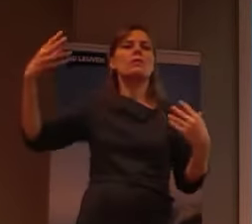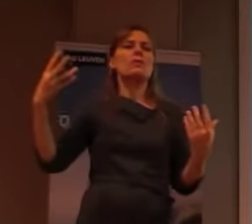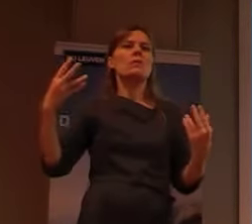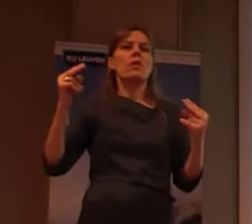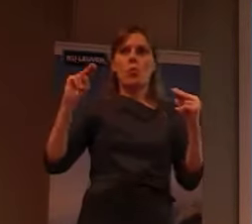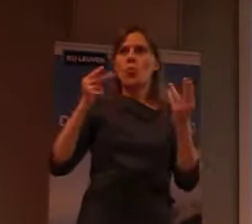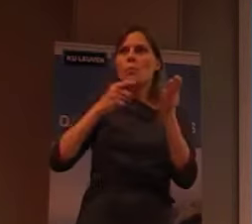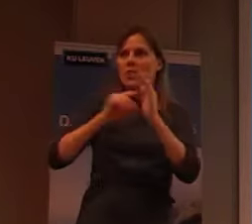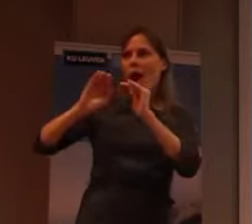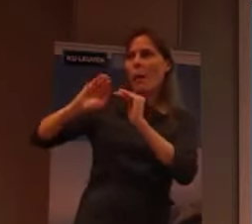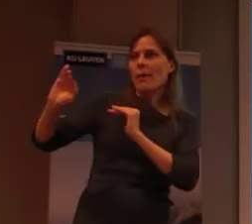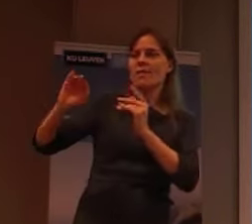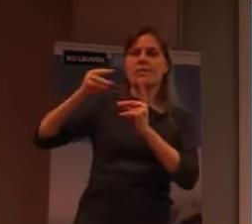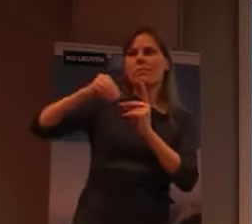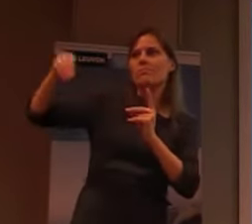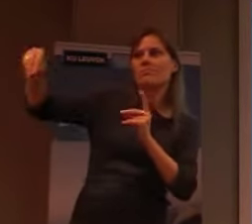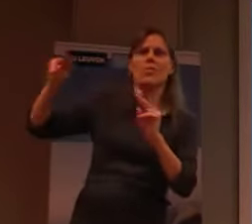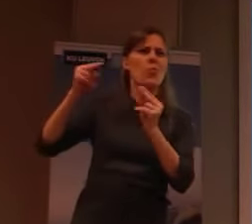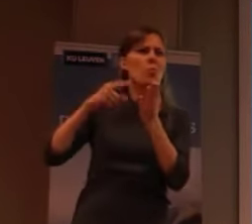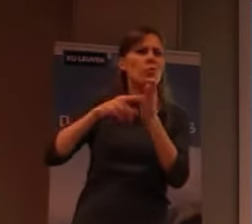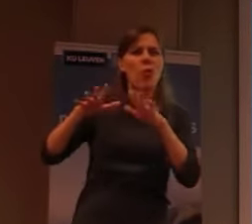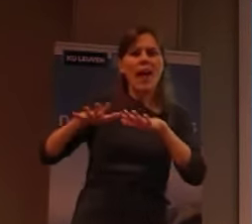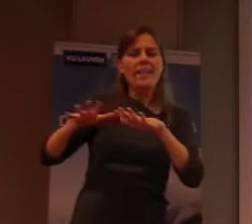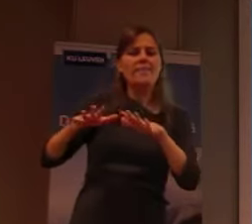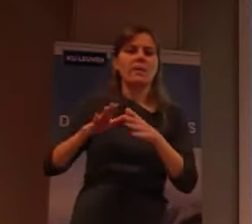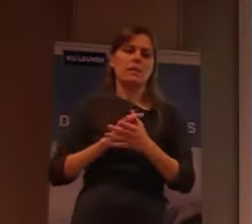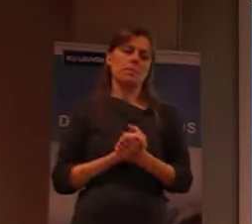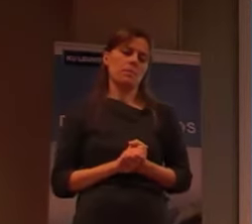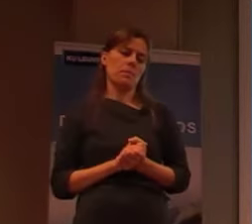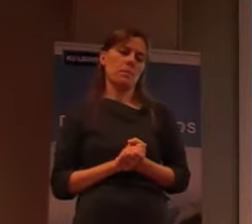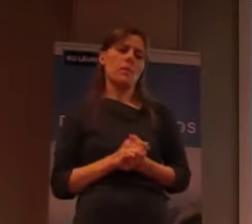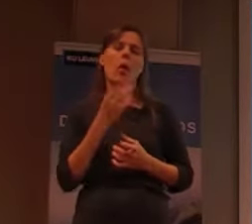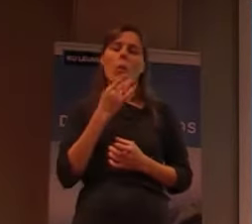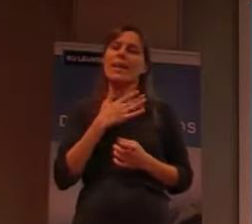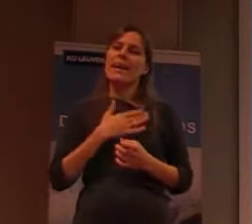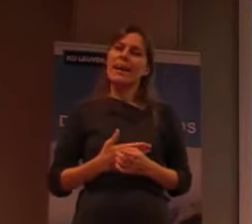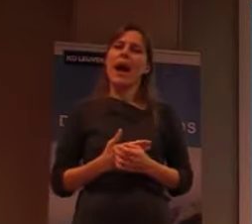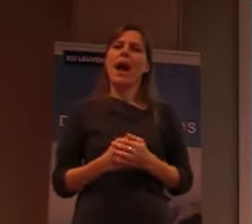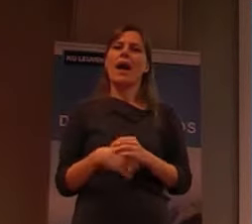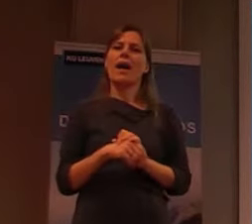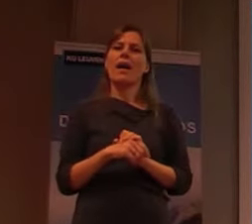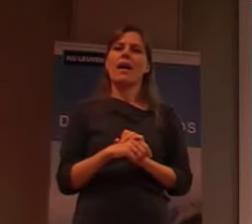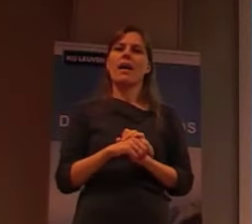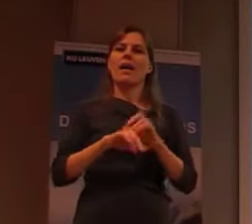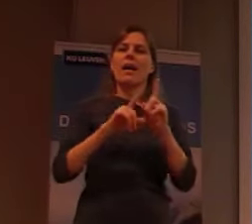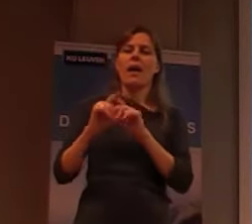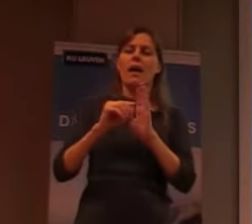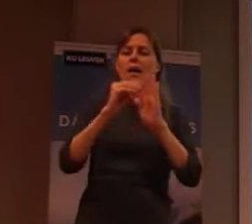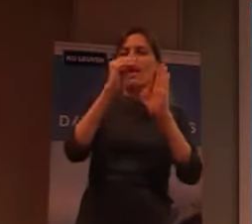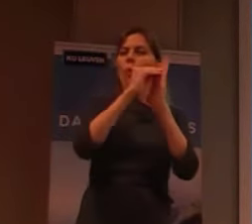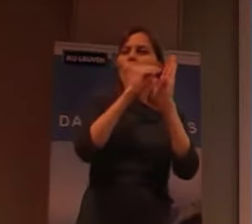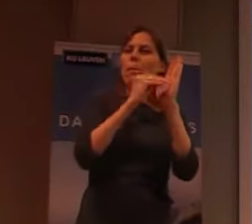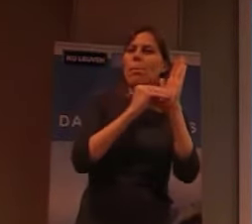ja, hoe doe je dat dan? Dus, je kunt eentjes, een aantal feiten, opleisten, van, hoe dat al gebeurd is, op het eiland